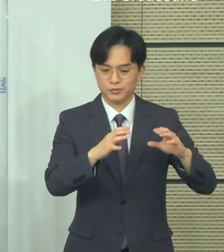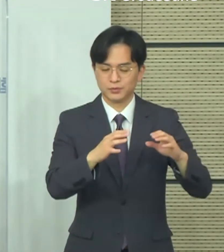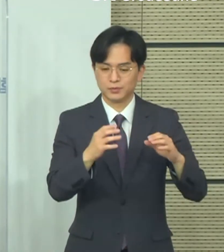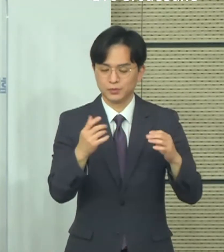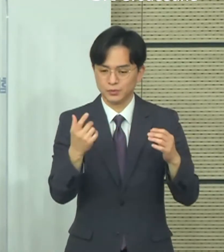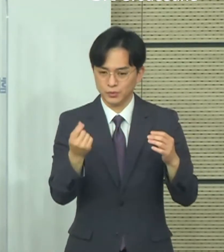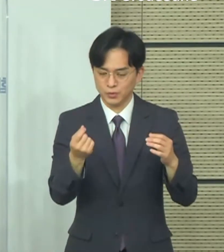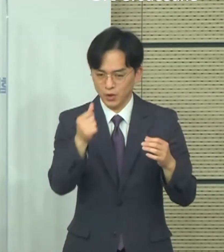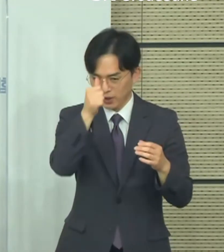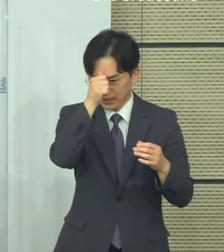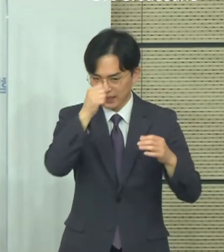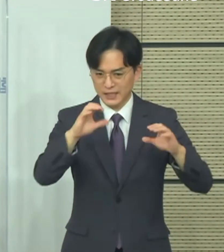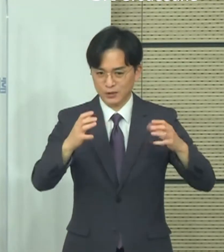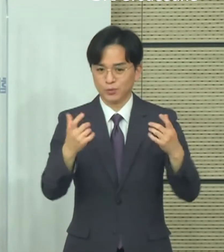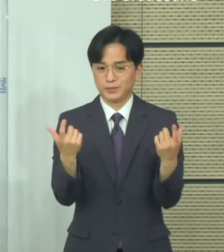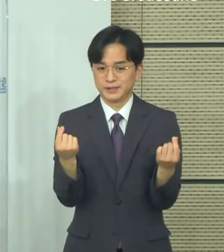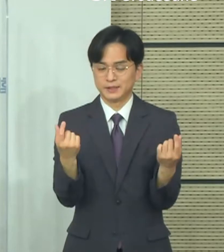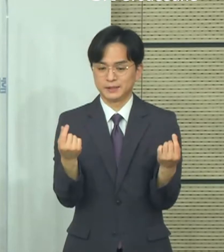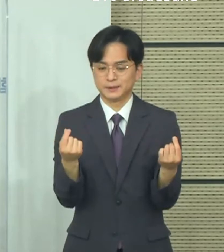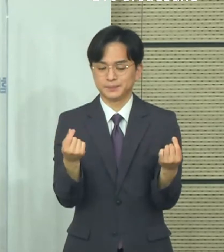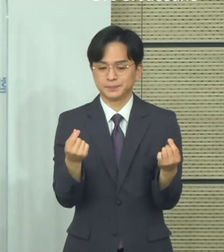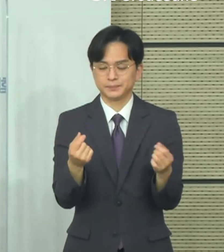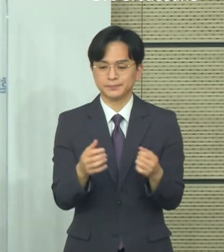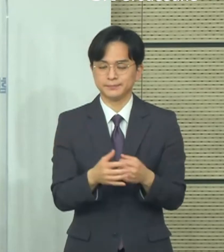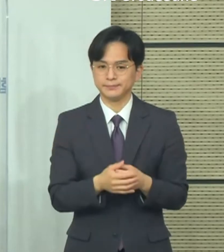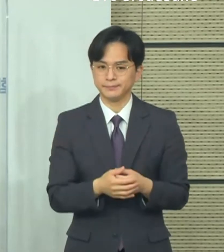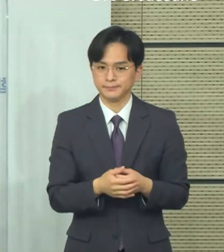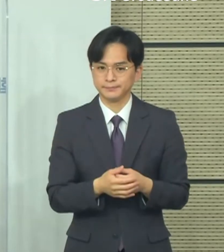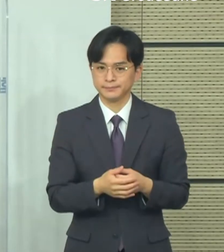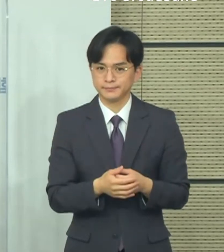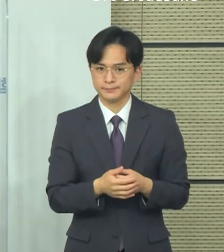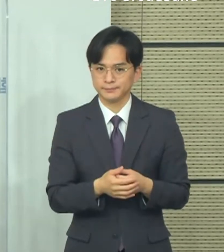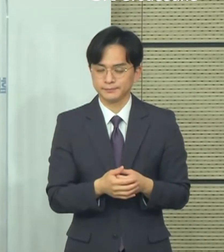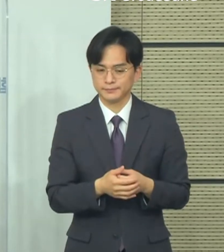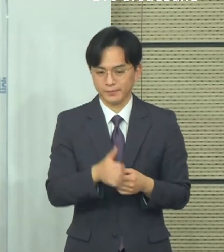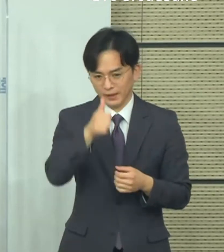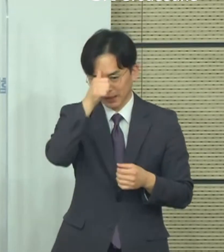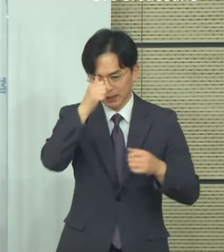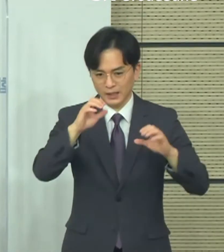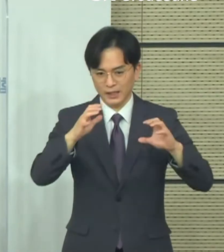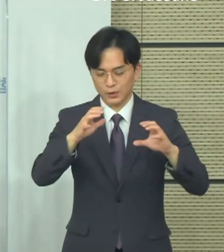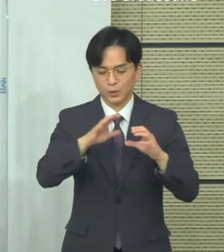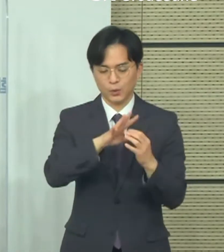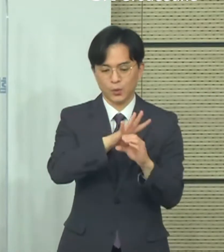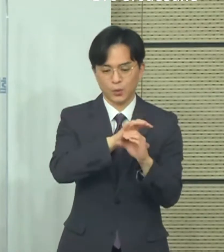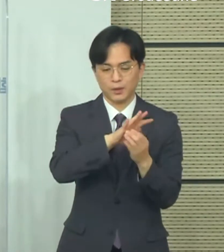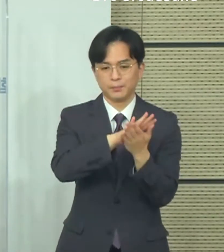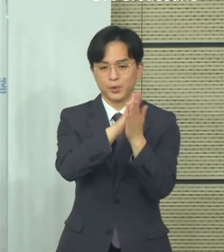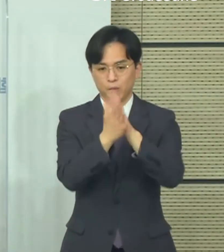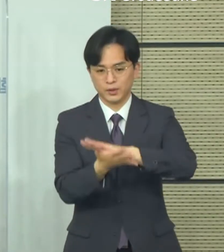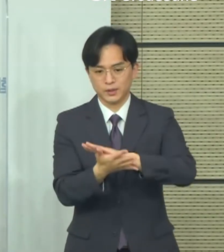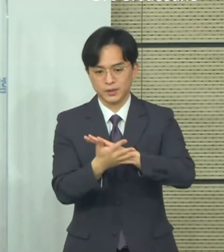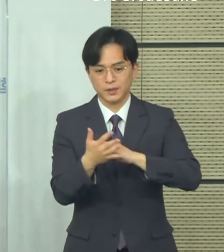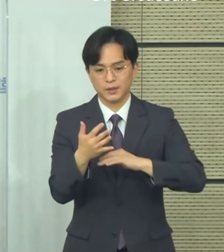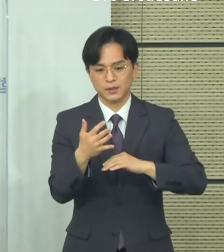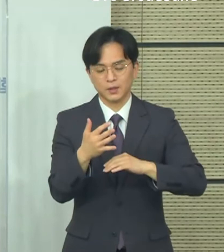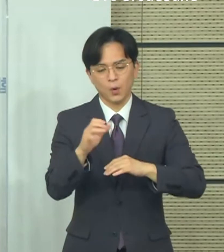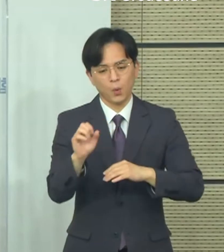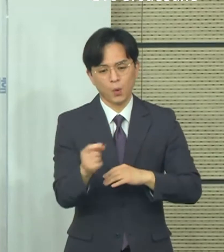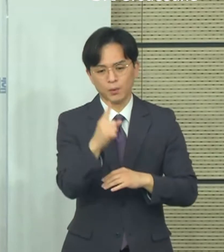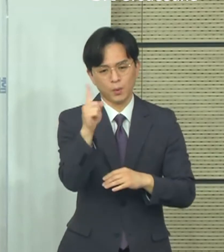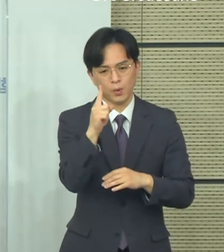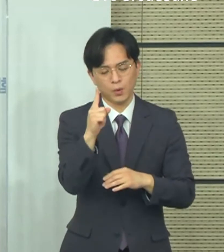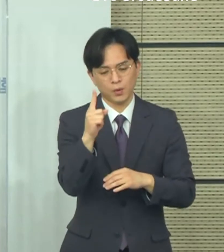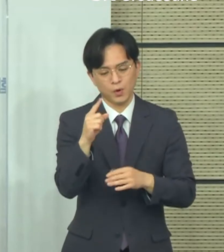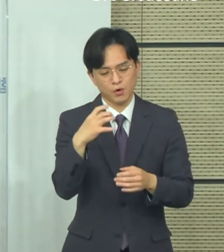바이러스와 관련되어서도 현재 아직까지 연구가 적립되어 있지 않는 그런 부분들이 있어서 이 부분과 관련되어서는